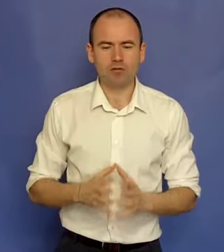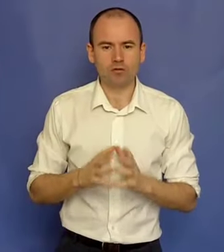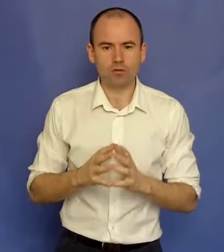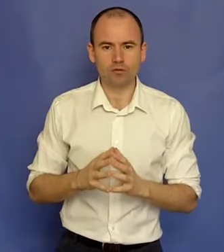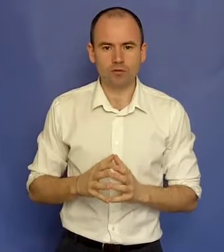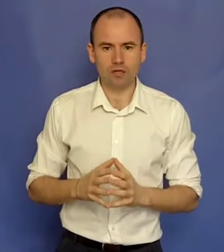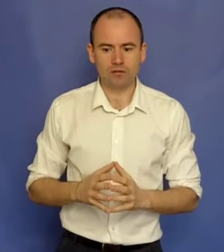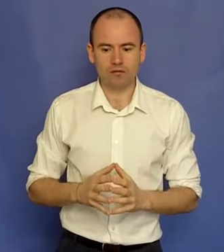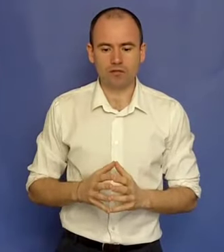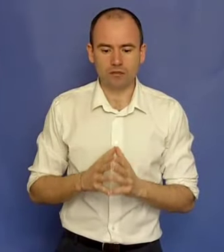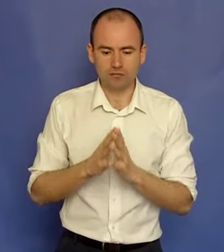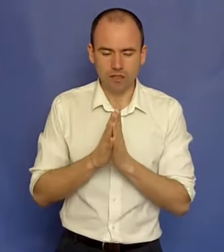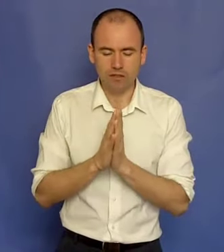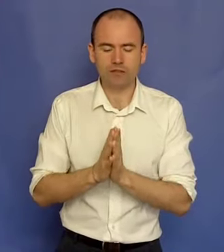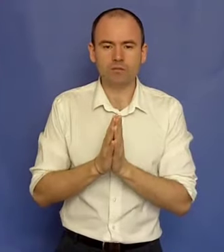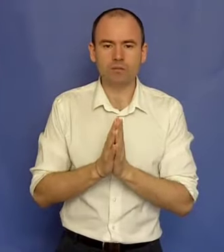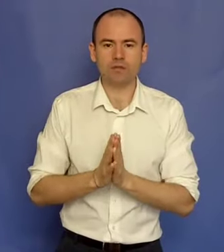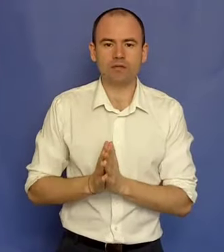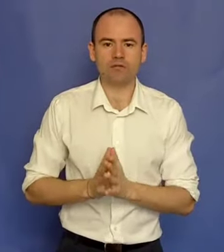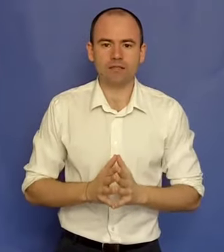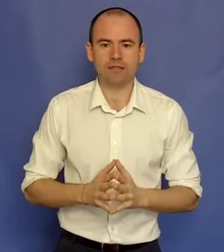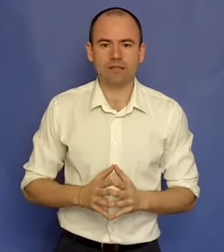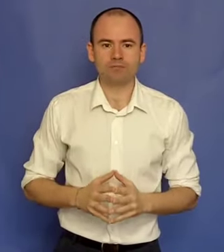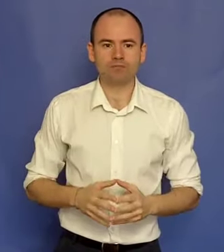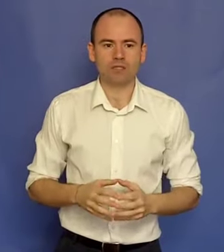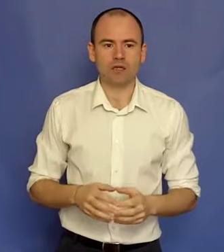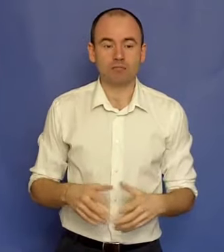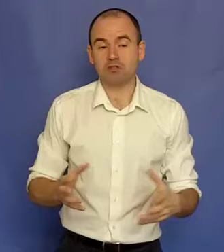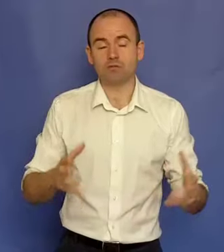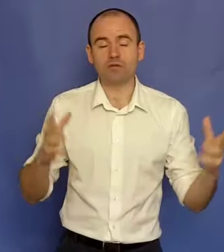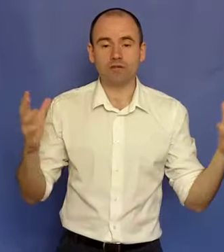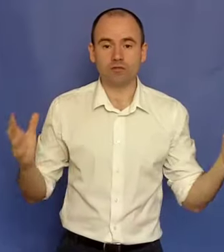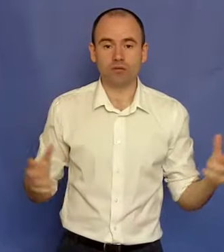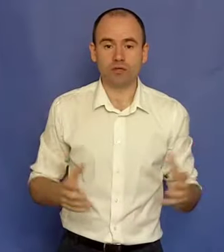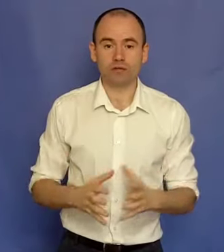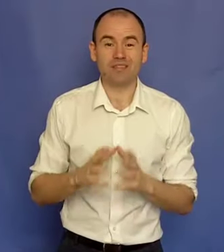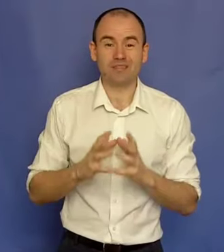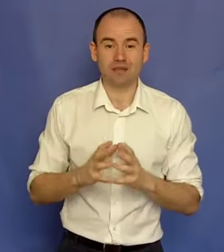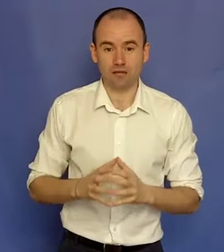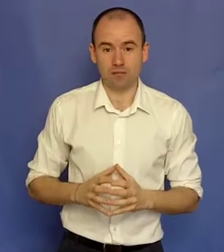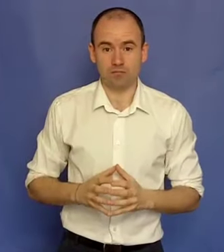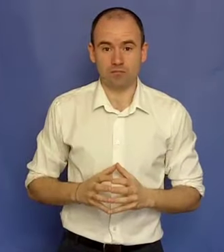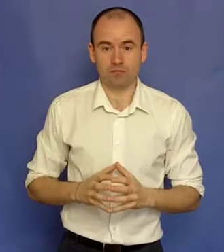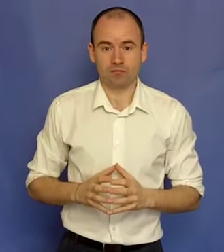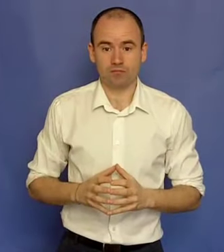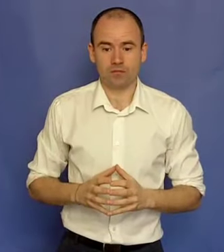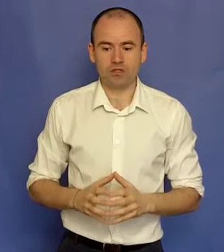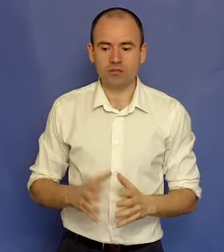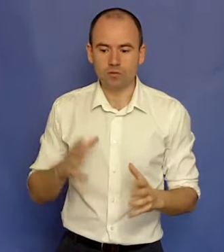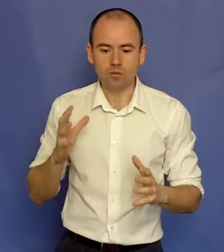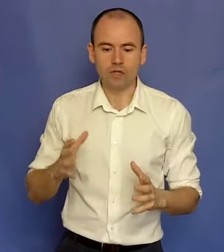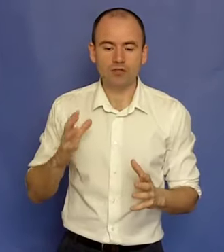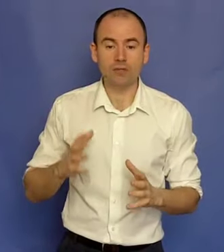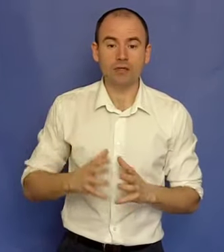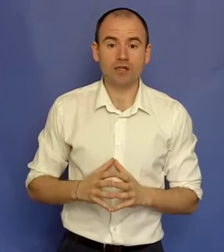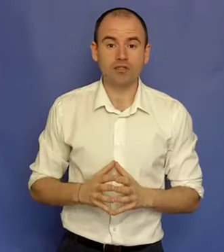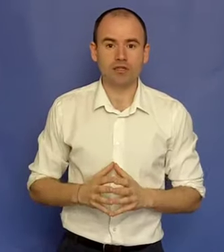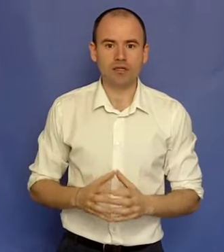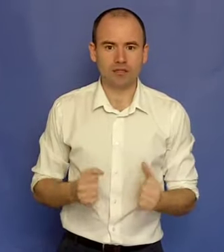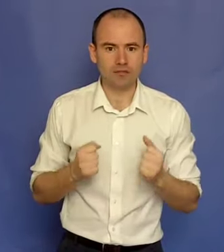A fost crunt, da? Și acestea sunt momentele în viață în care, zicem, universul te testează. Și te supune la cele mai grele încercări ca să